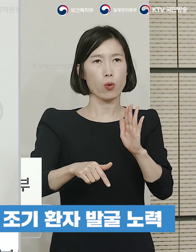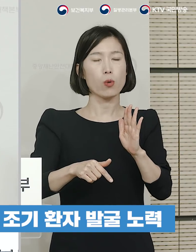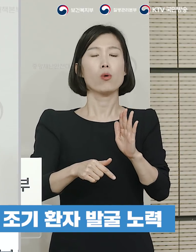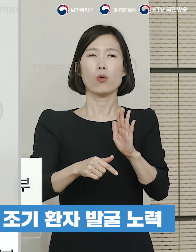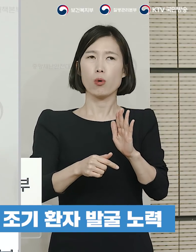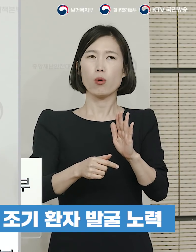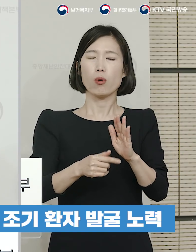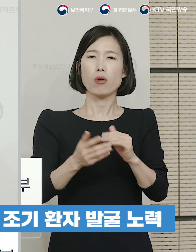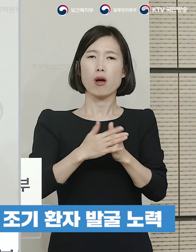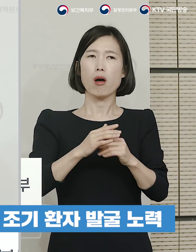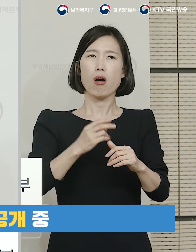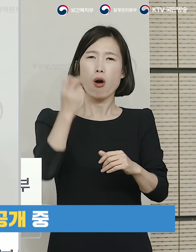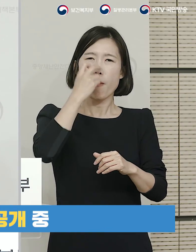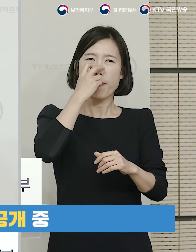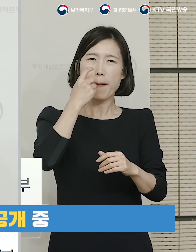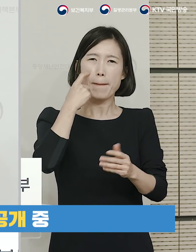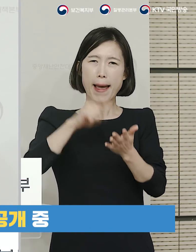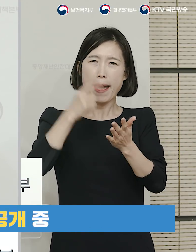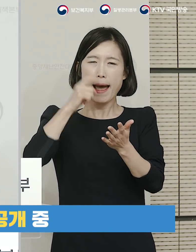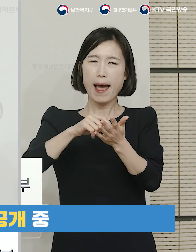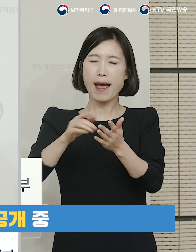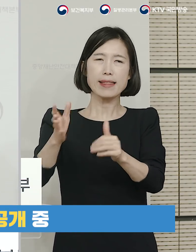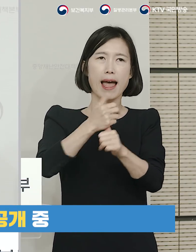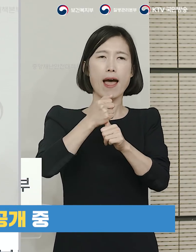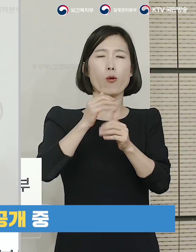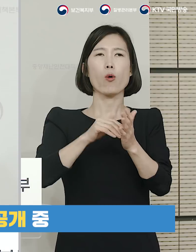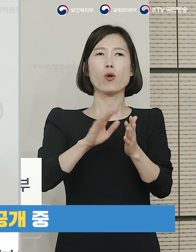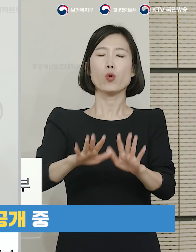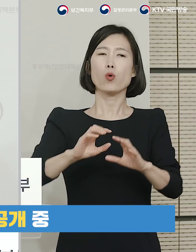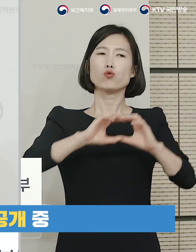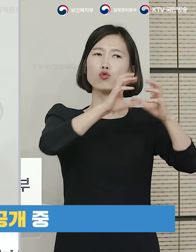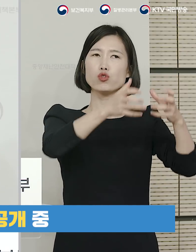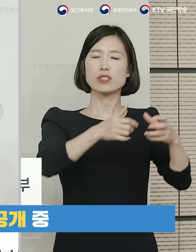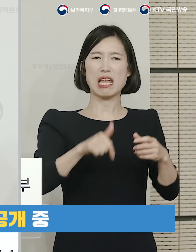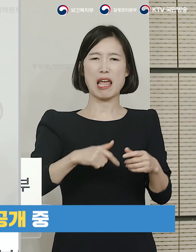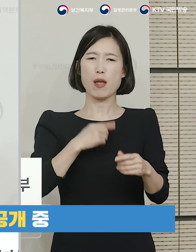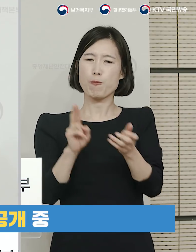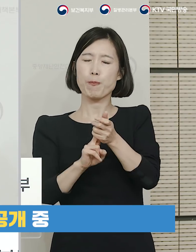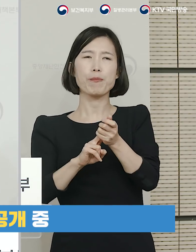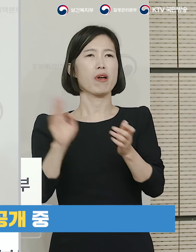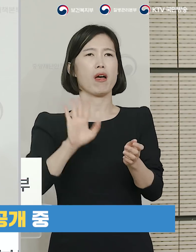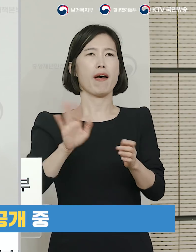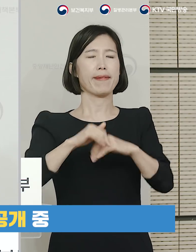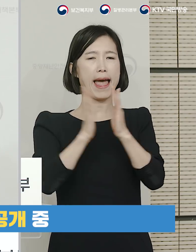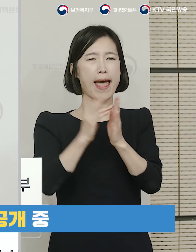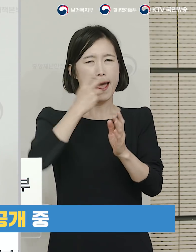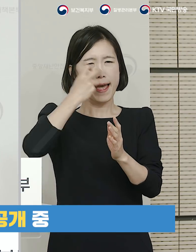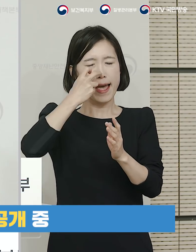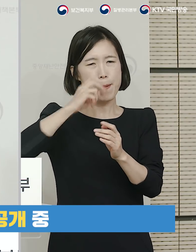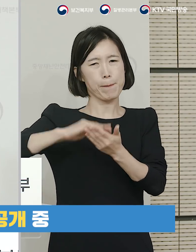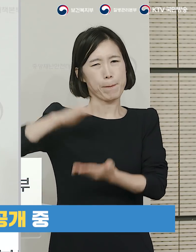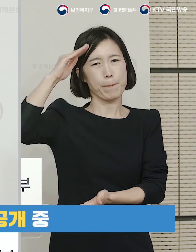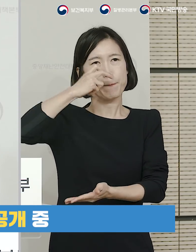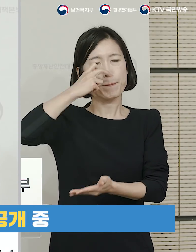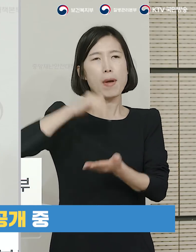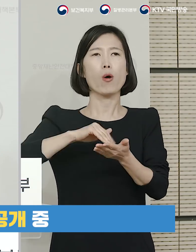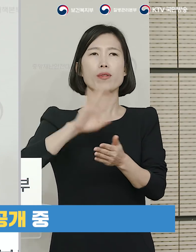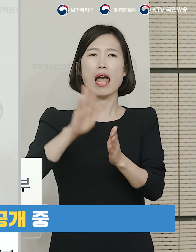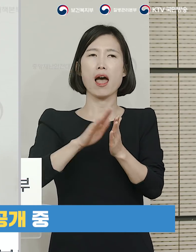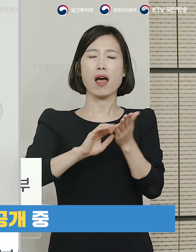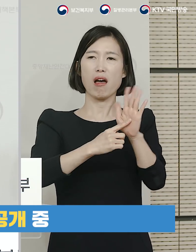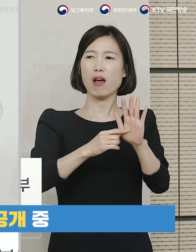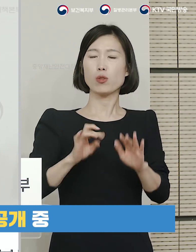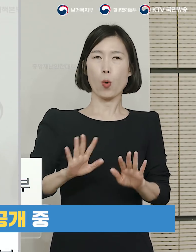있습니다 또 이렇게 파악된 환자들에 대한 정보를 국제사회에 최대한 투명하고